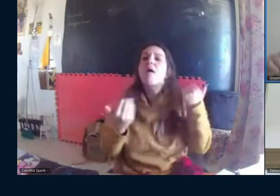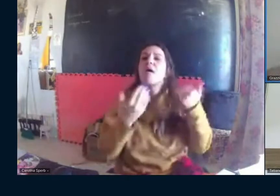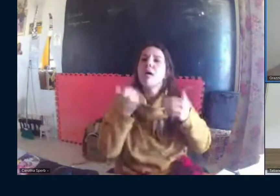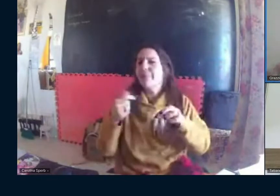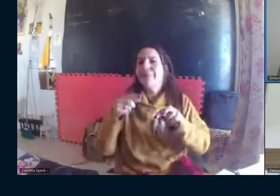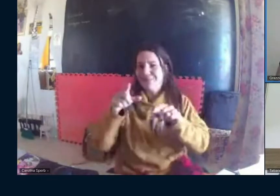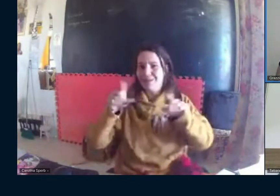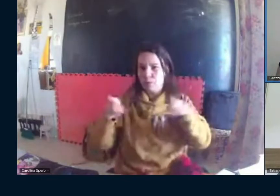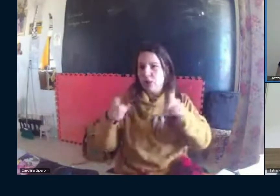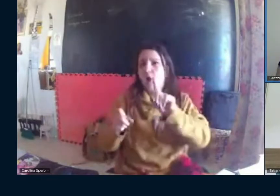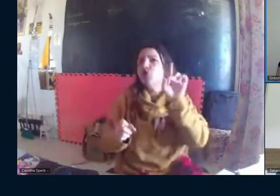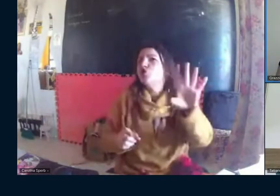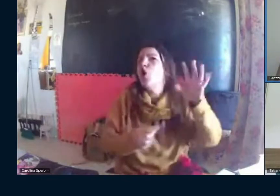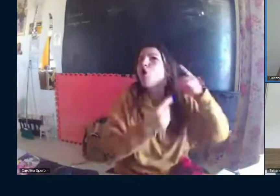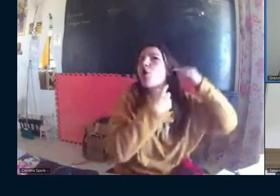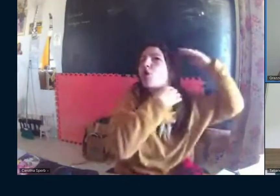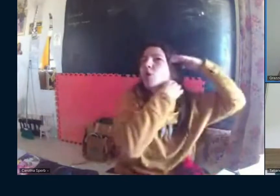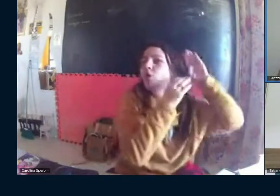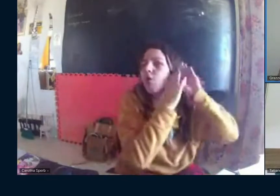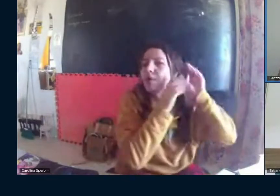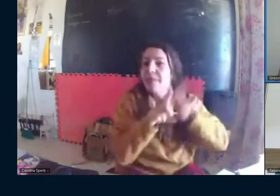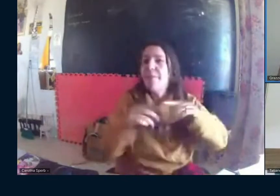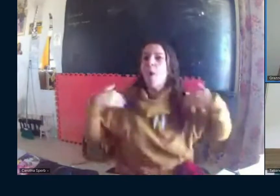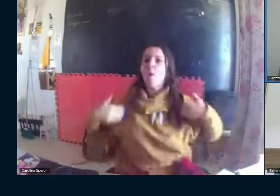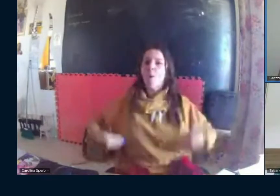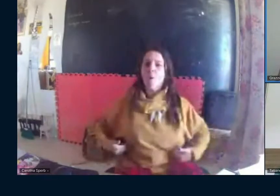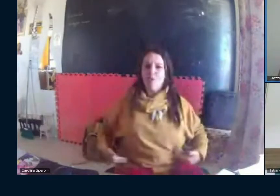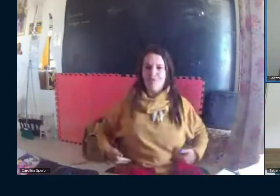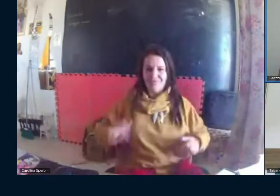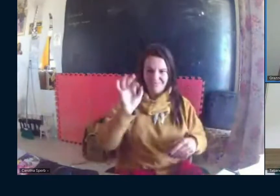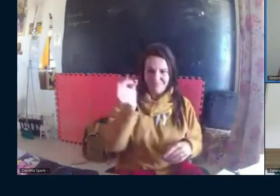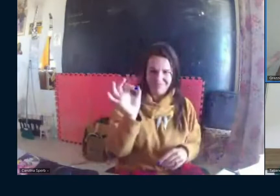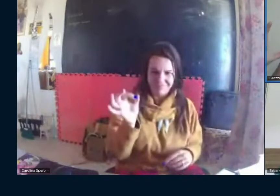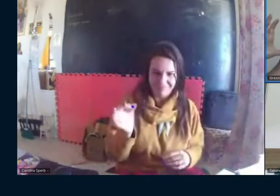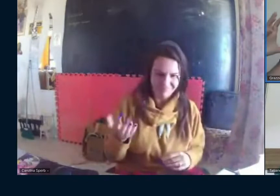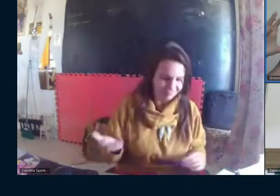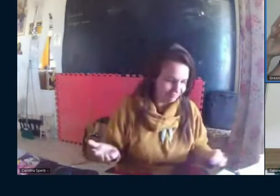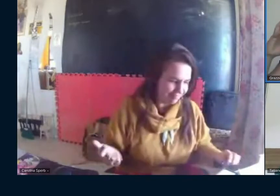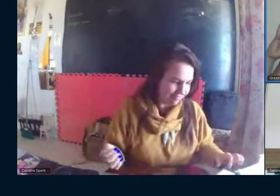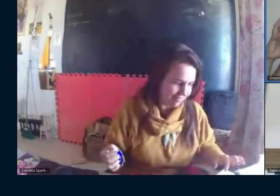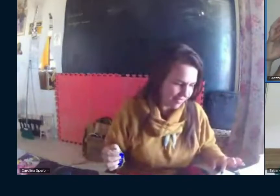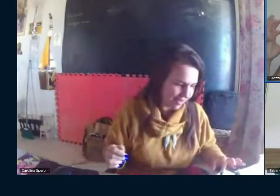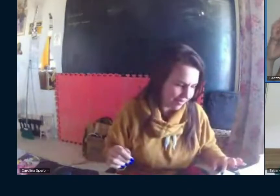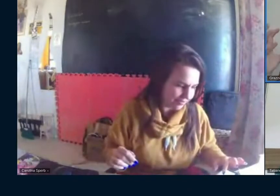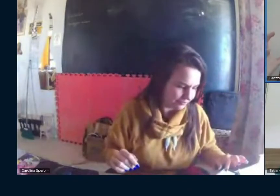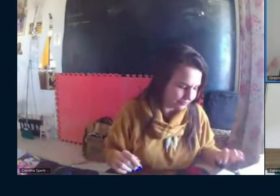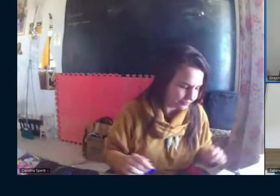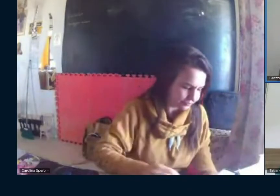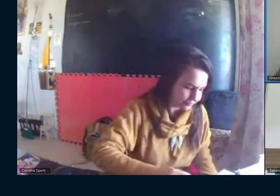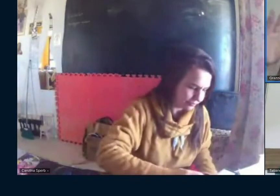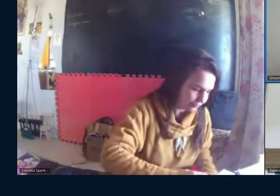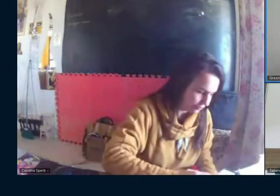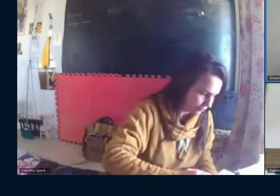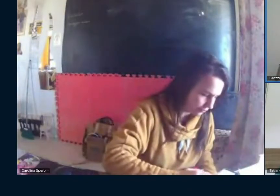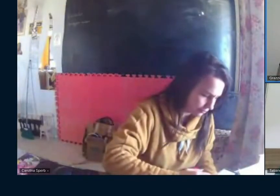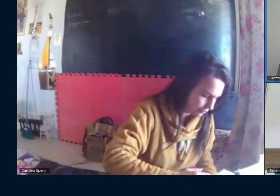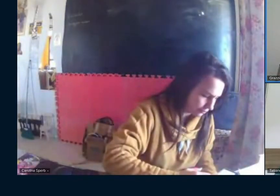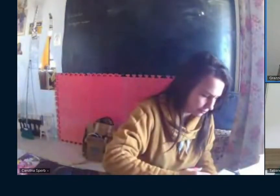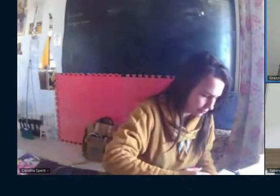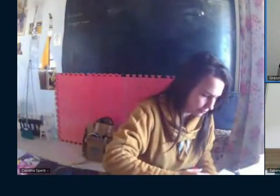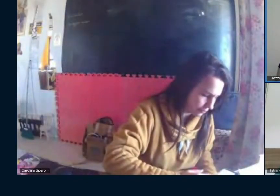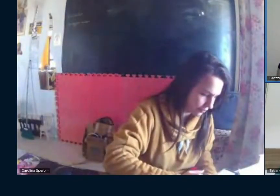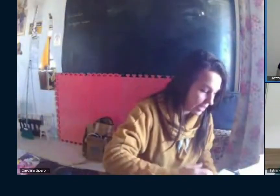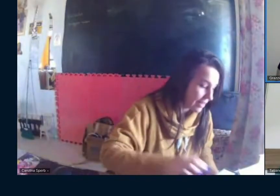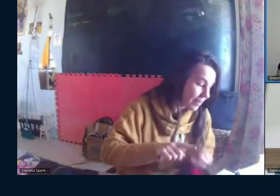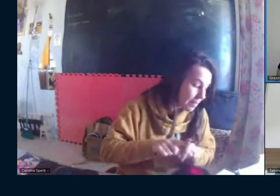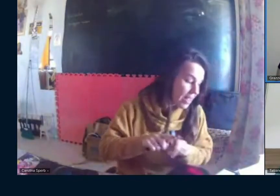Tiveram, então tem, na verdade, uma amplitude maior, um contexto, não tem a ver só com essa área de audição, mas com todo um